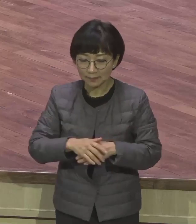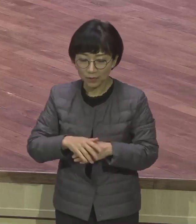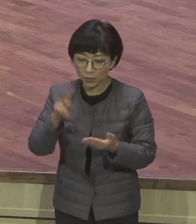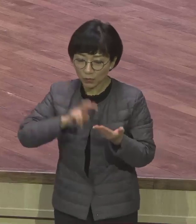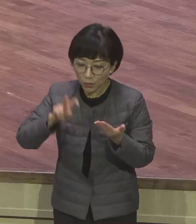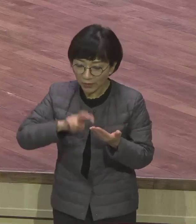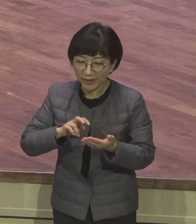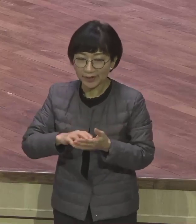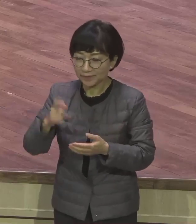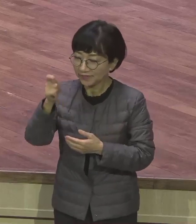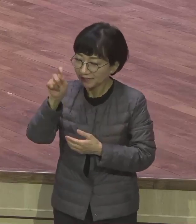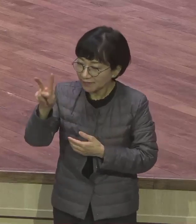거 아무가지였어요.